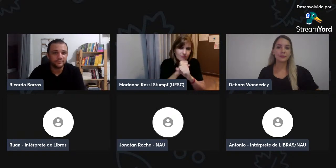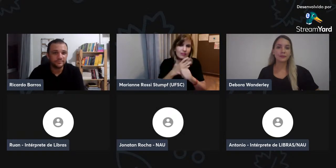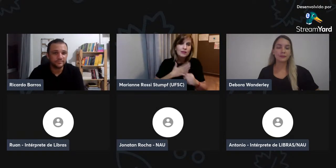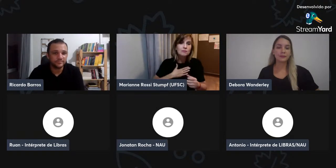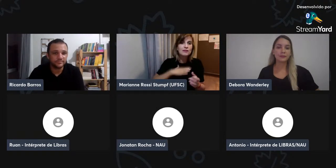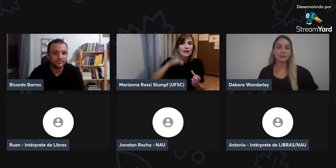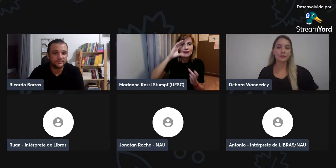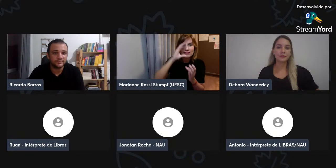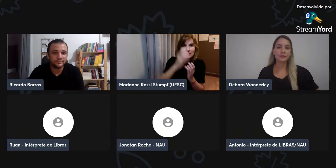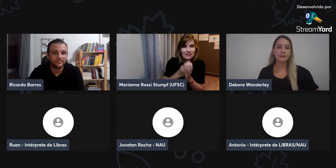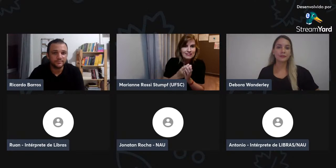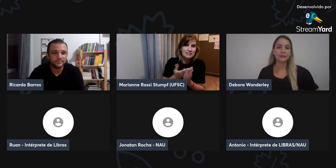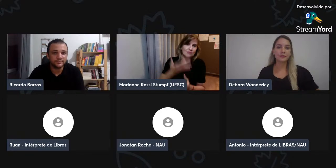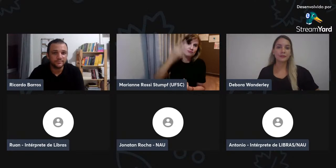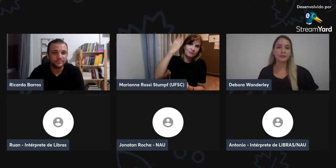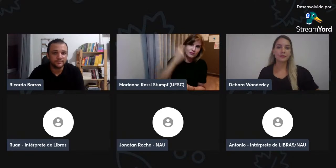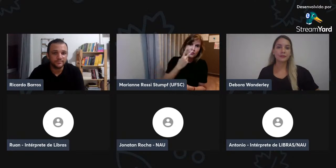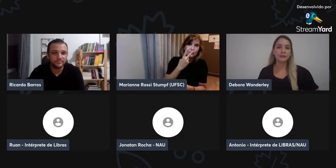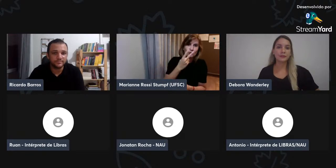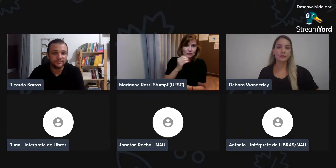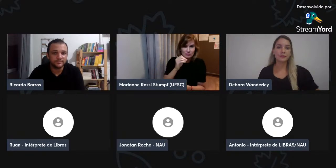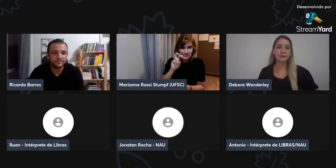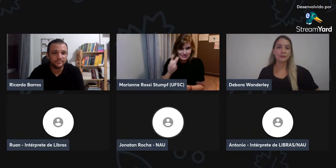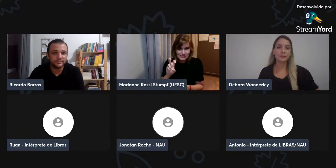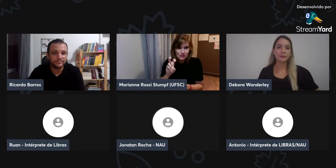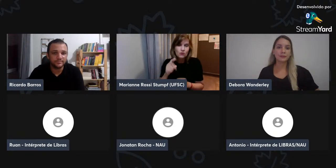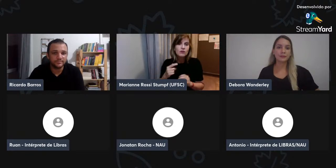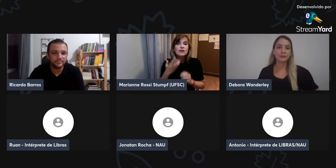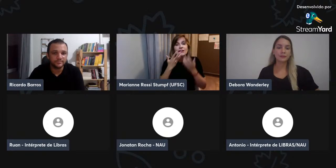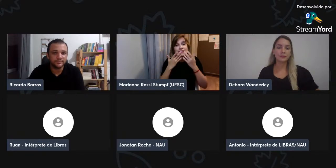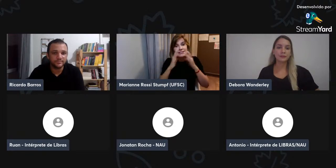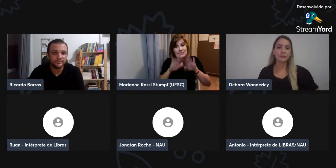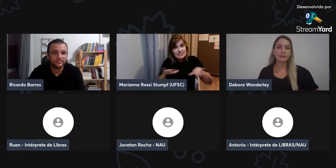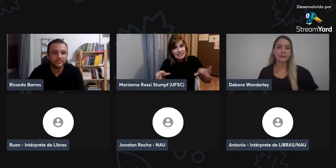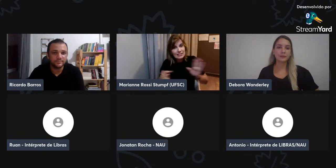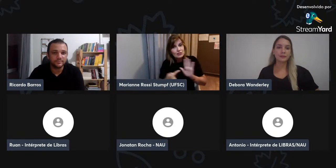diferente, né, então, concluindo, é,